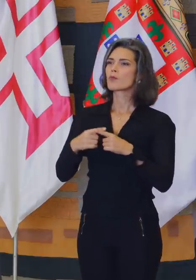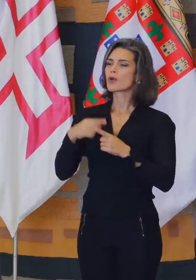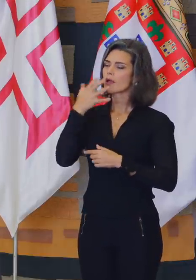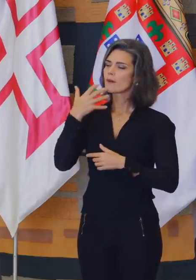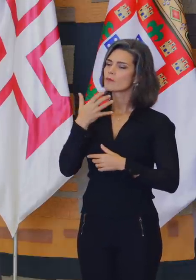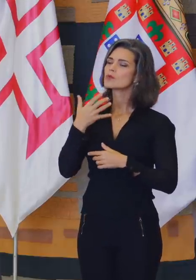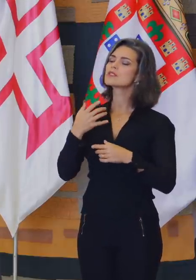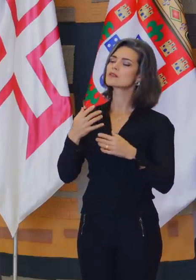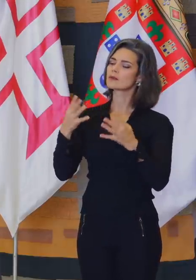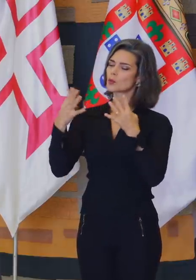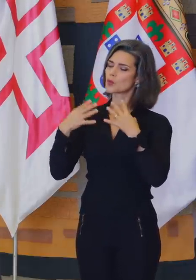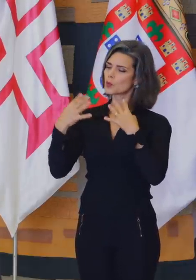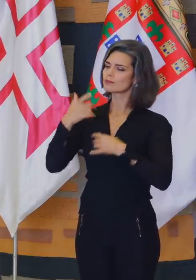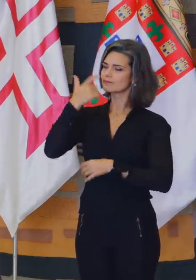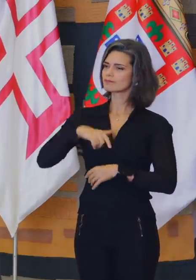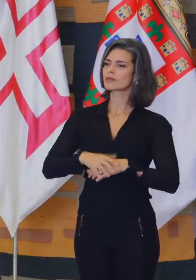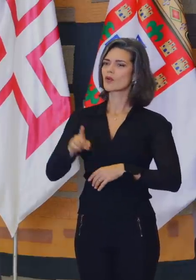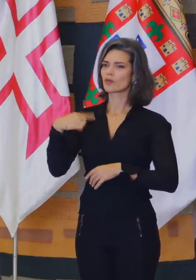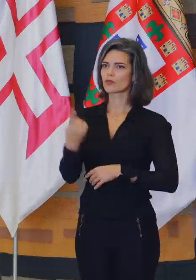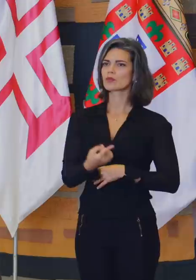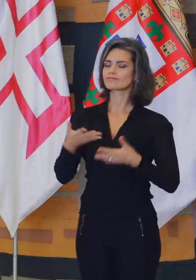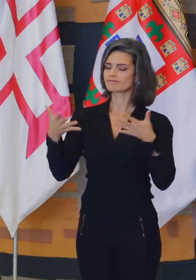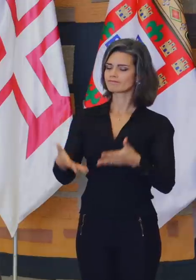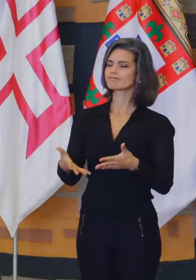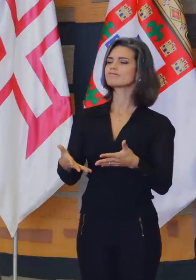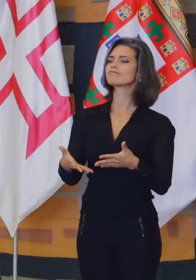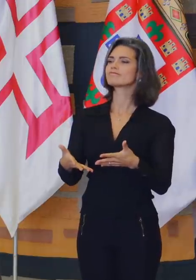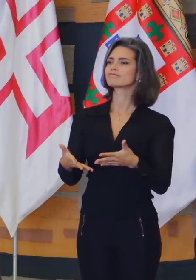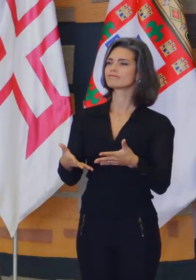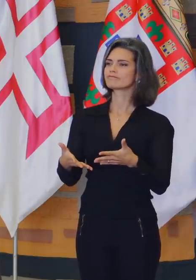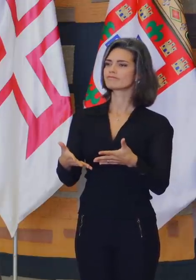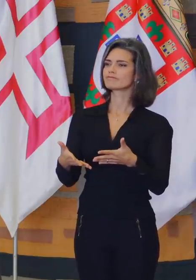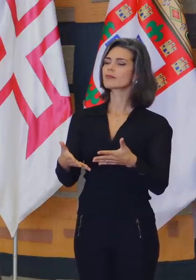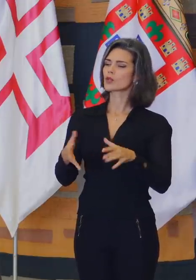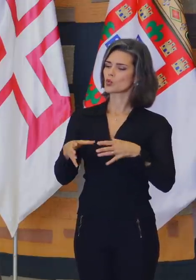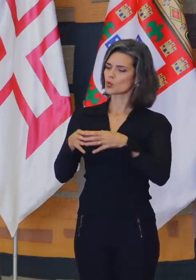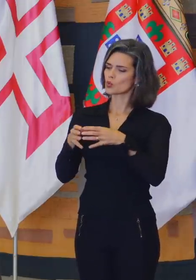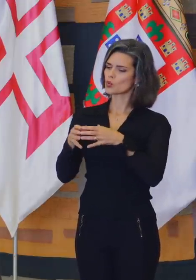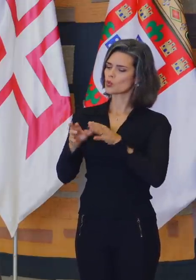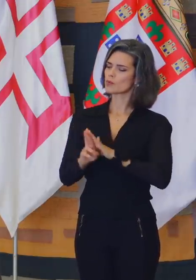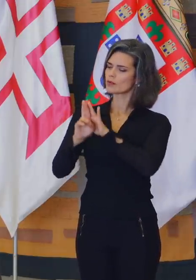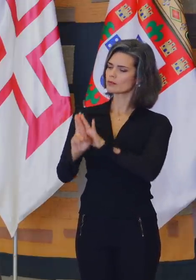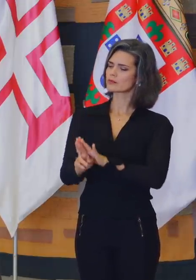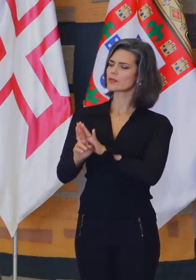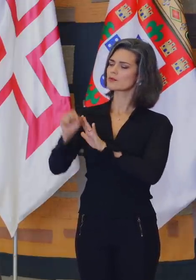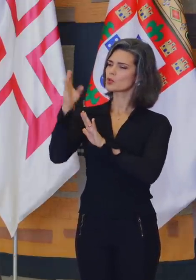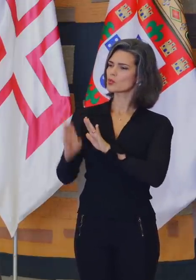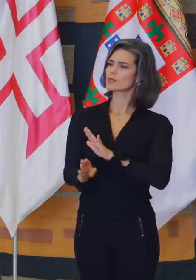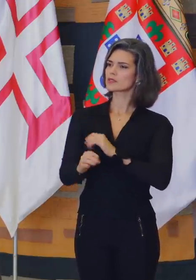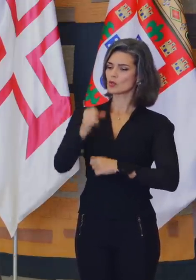Parabéns. Vocês, agora, oficialmente, integram esse grupo responsável por representar e defender um Brasil